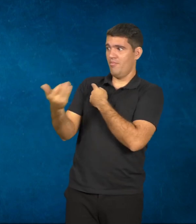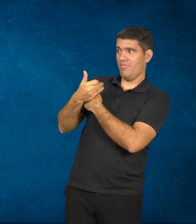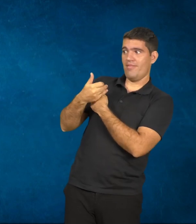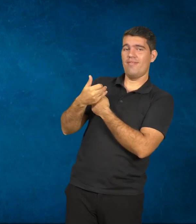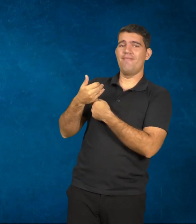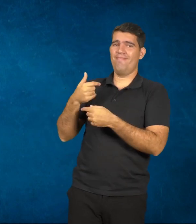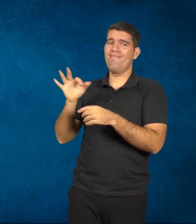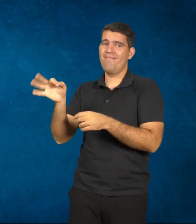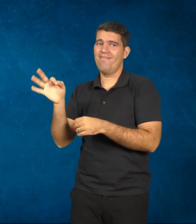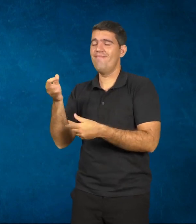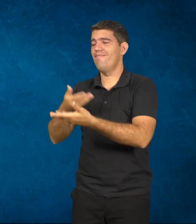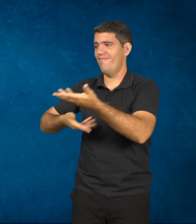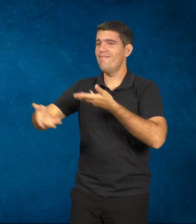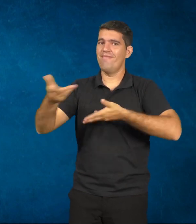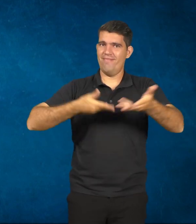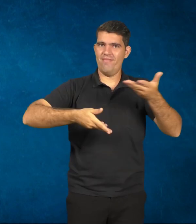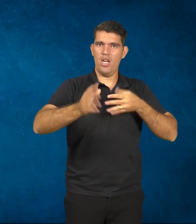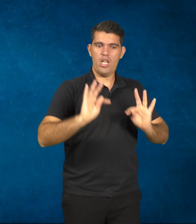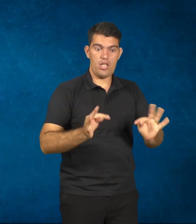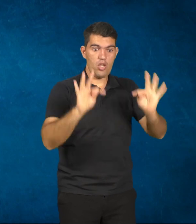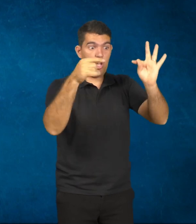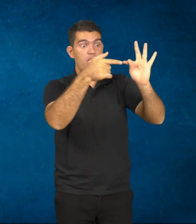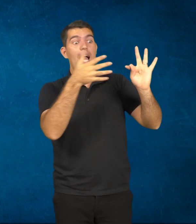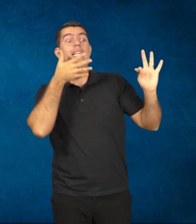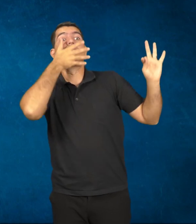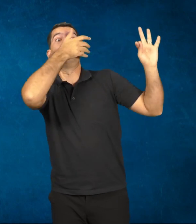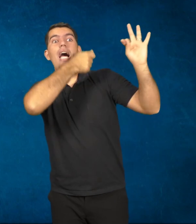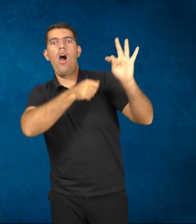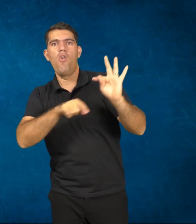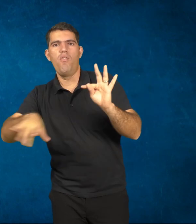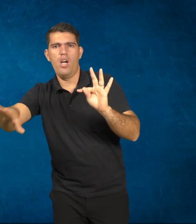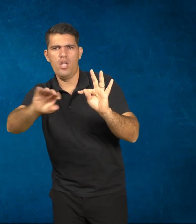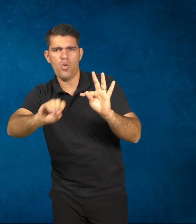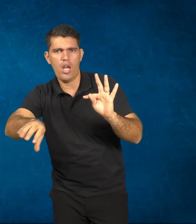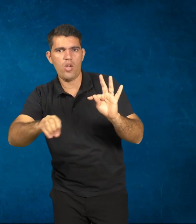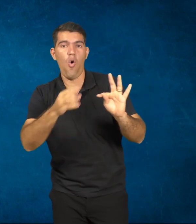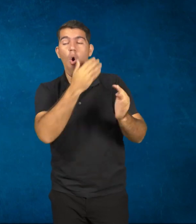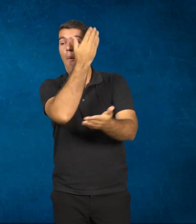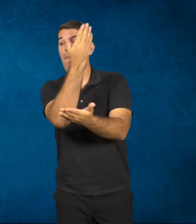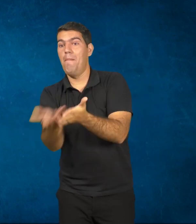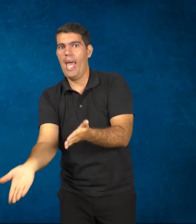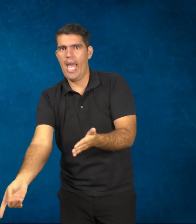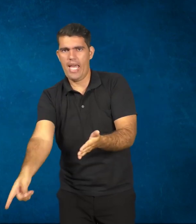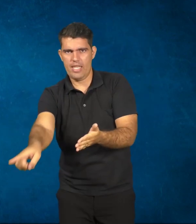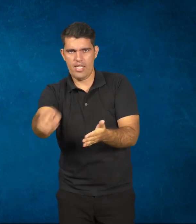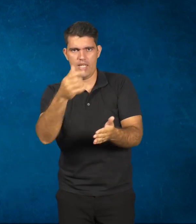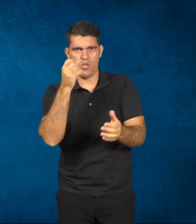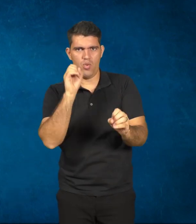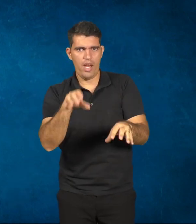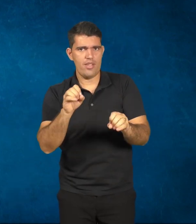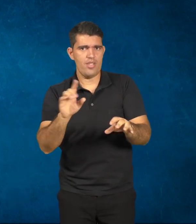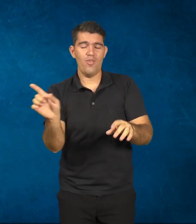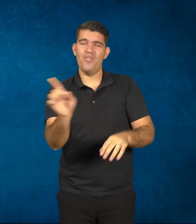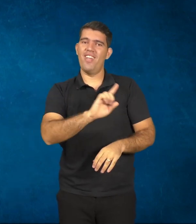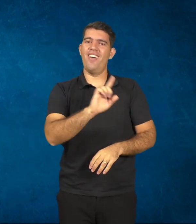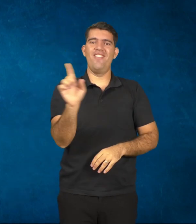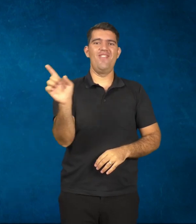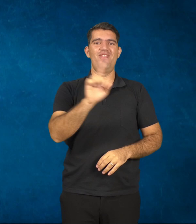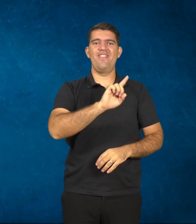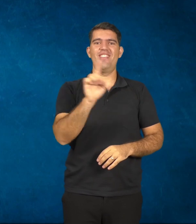a salvação e nem a derrota da educação. Humberto Eco costuma dizer uma coisa que é muito interessante e que para nós